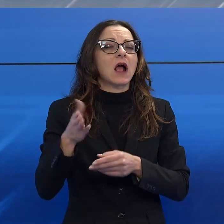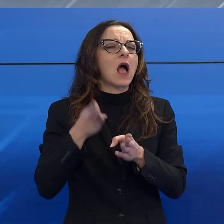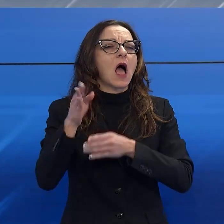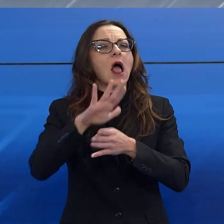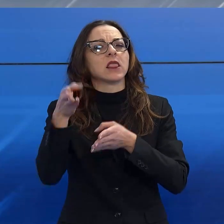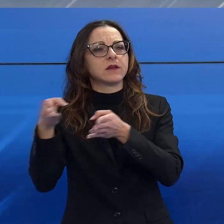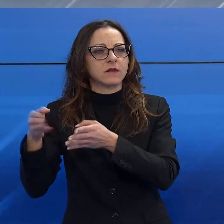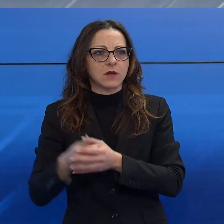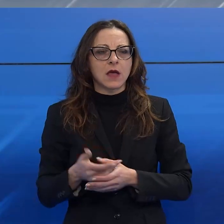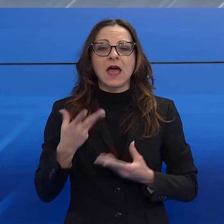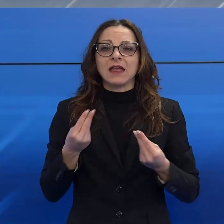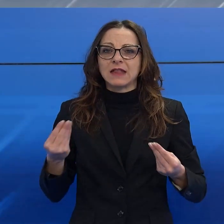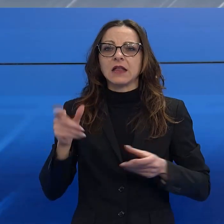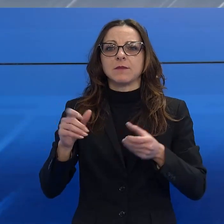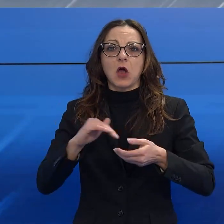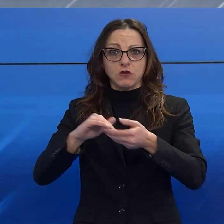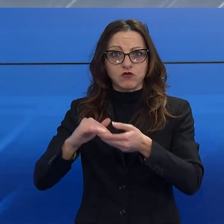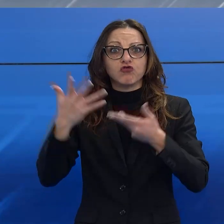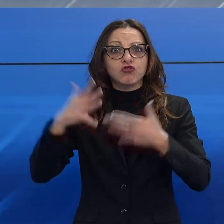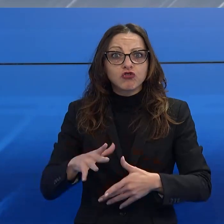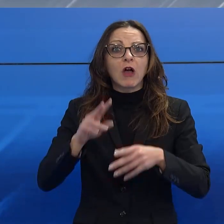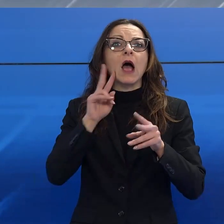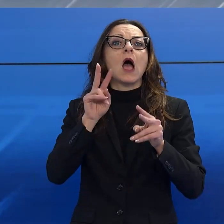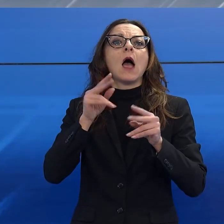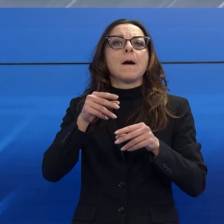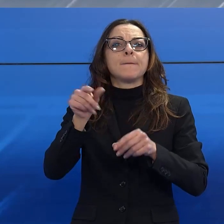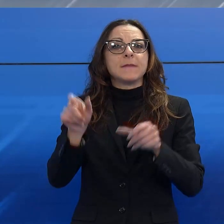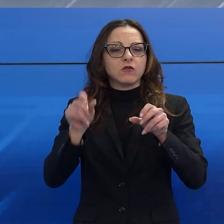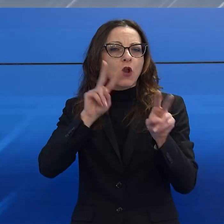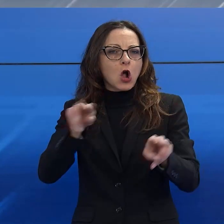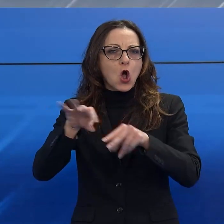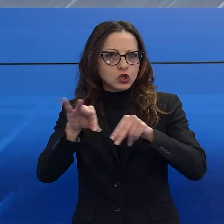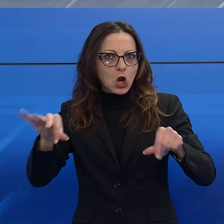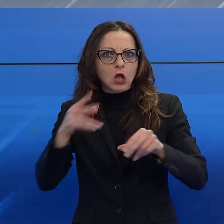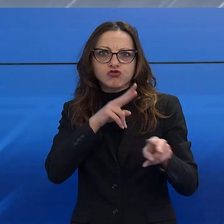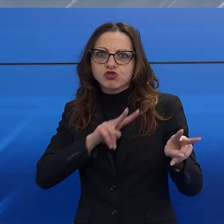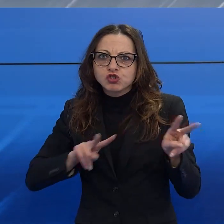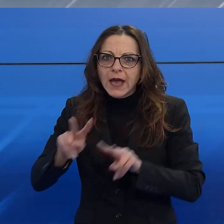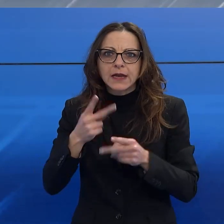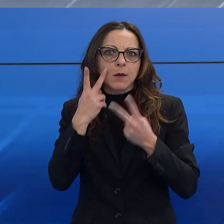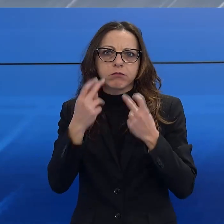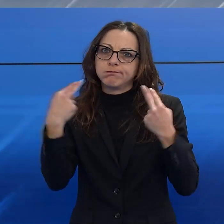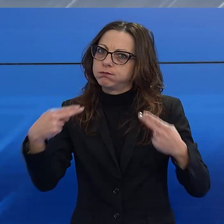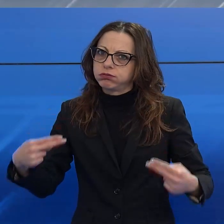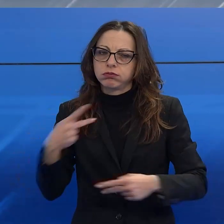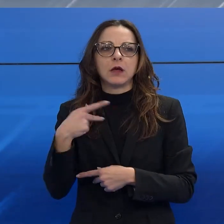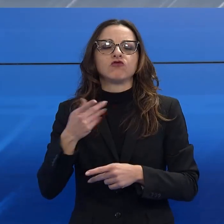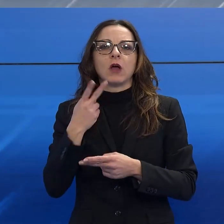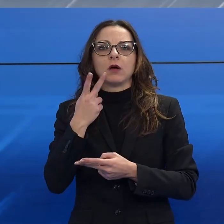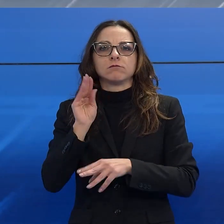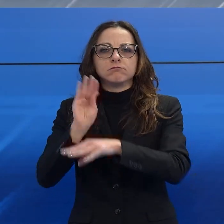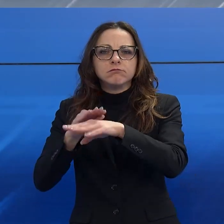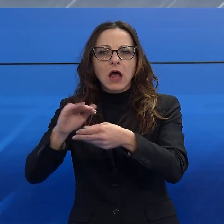associati stanno già cercando il bagnino e non lo trovano e stanno facendo pressione sulle associazioni che formano i bagnini